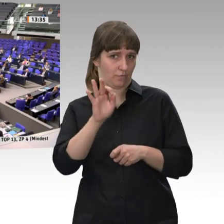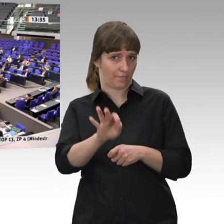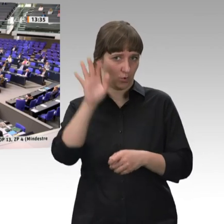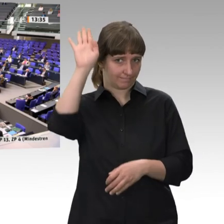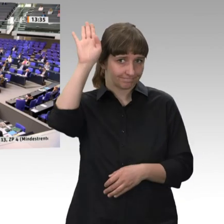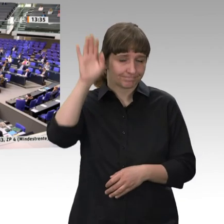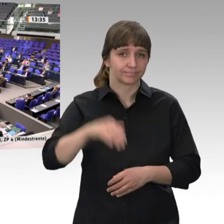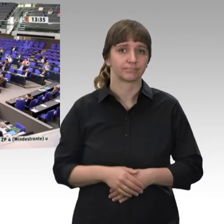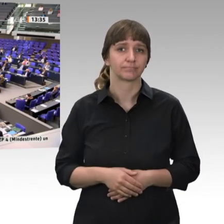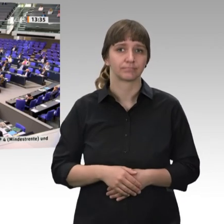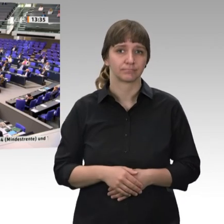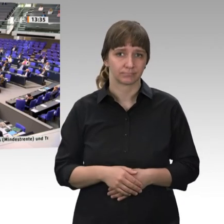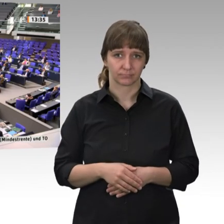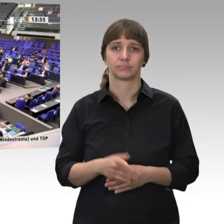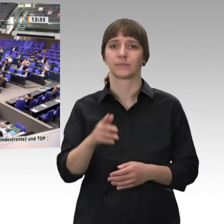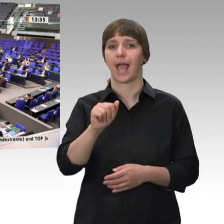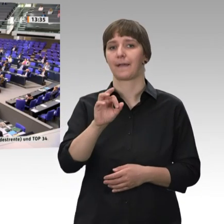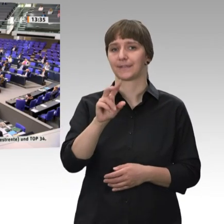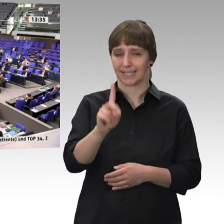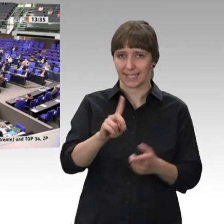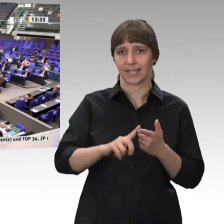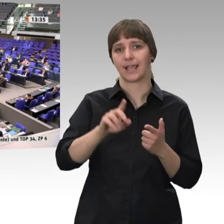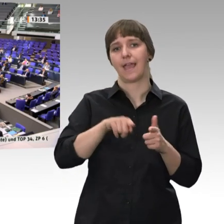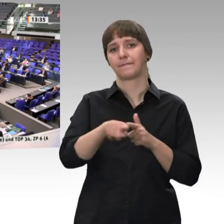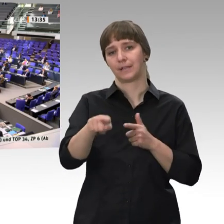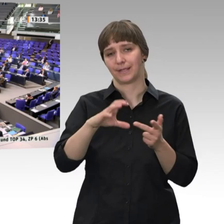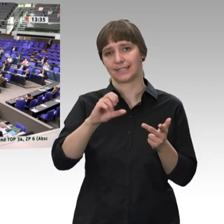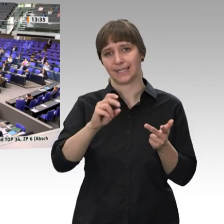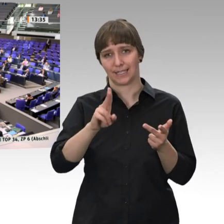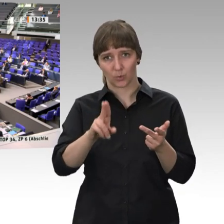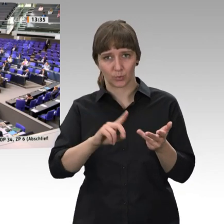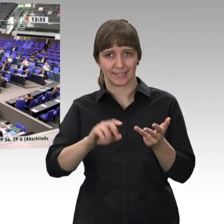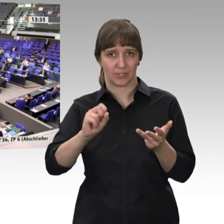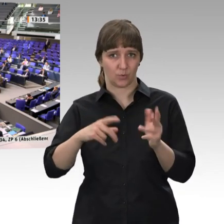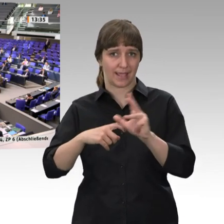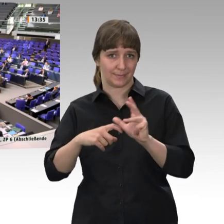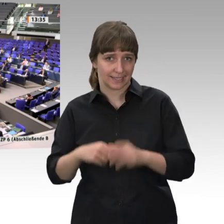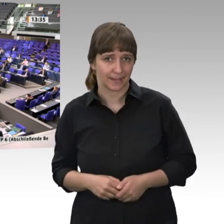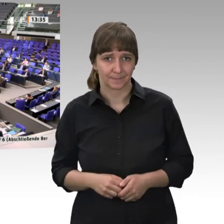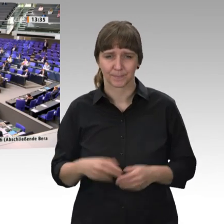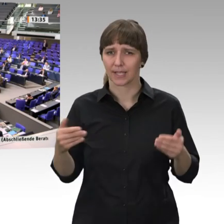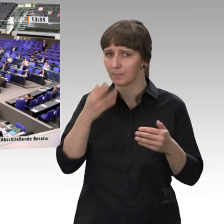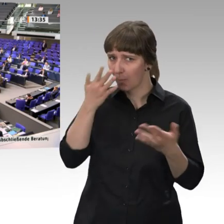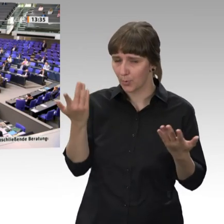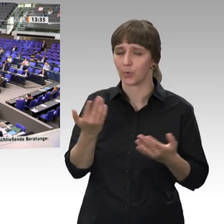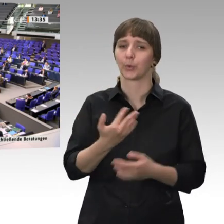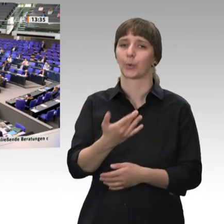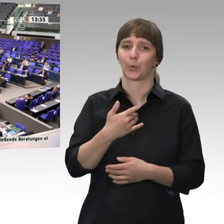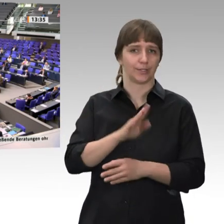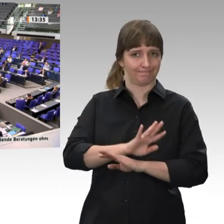Das sind AfD, FDP, CDU, CSU und SPD. Gegenprobe Grüne. Enthaltungen? Linke?